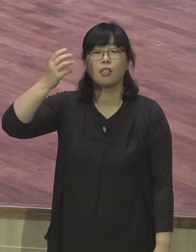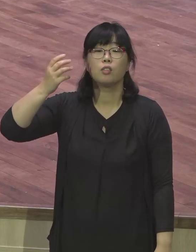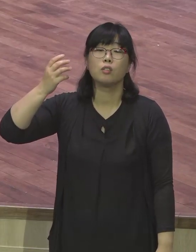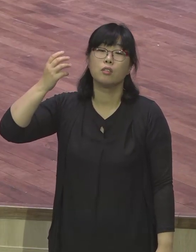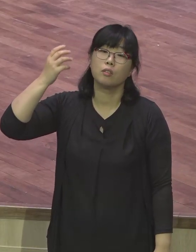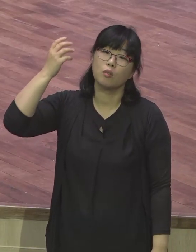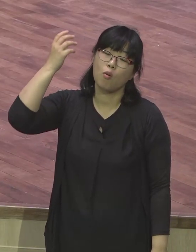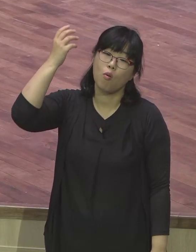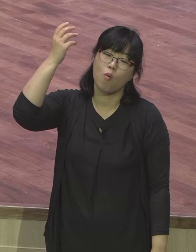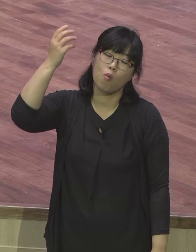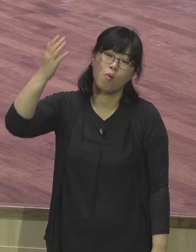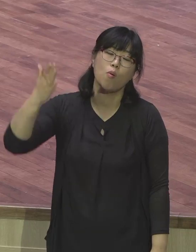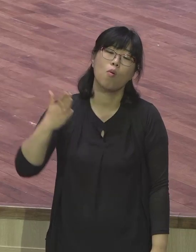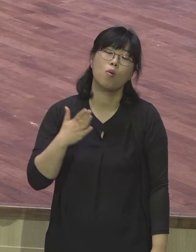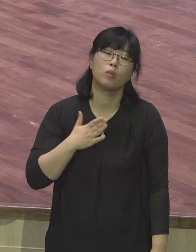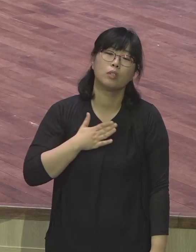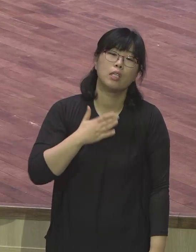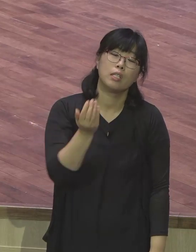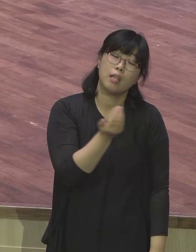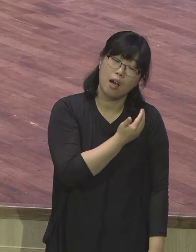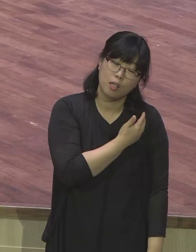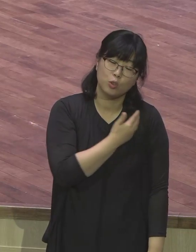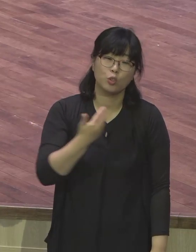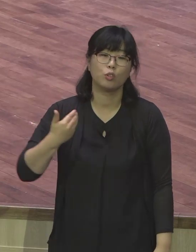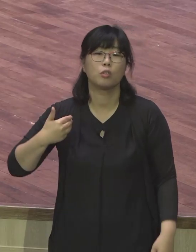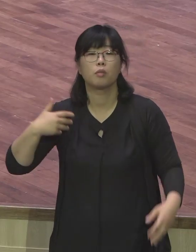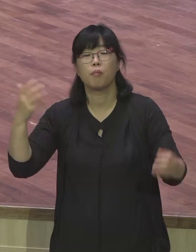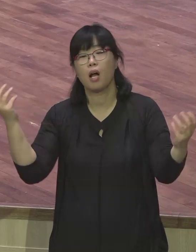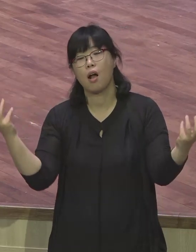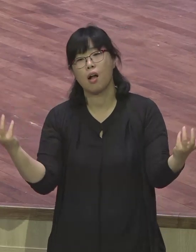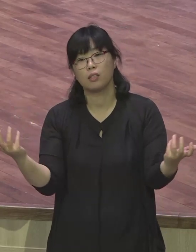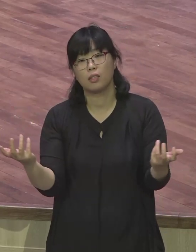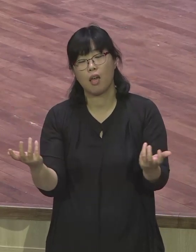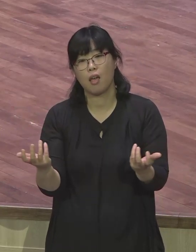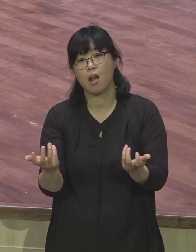영원하는 행복이 나니 속에